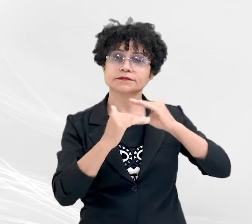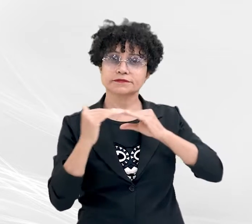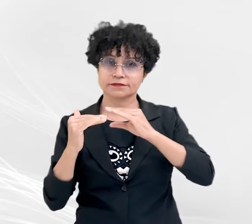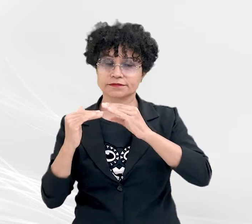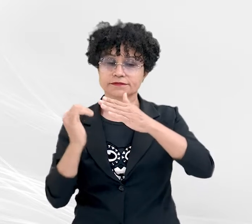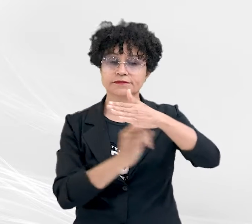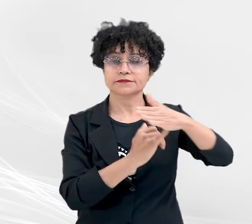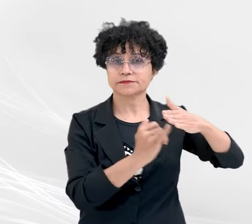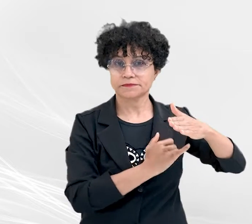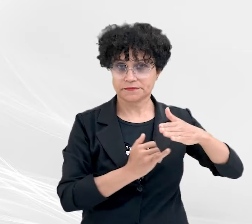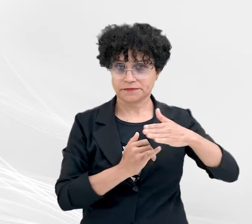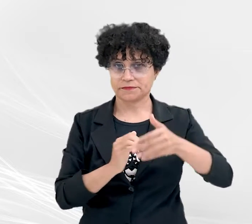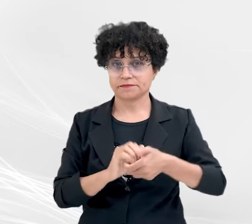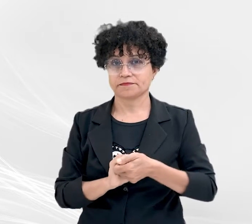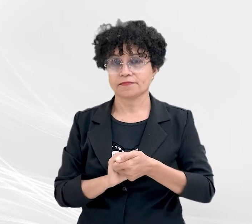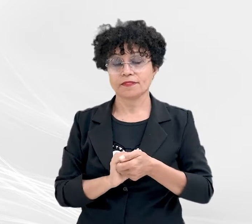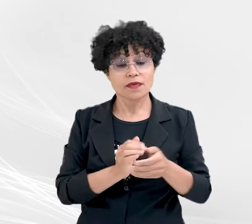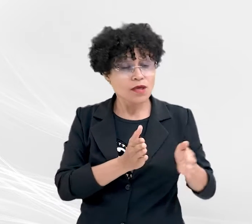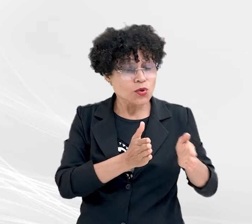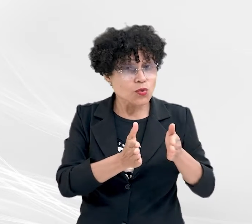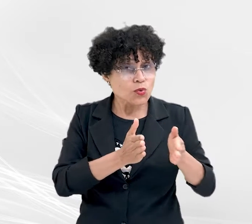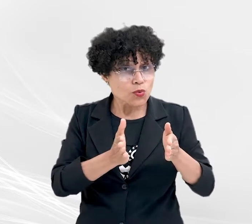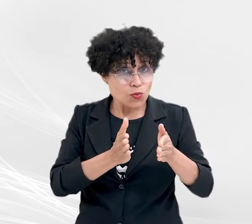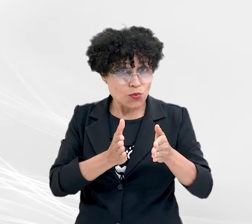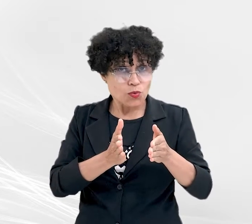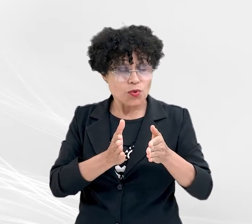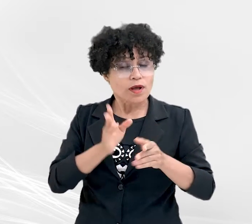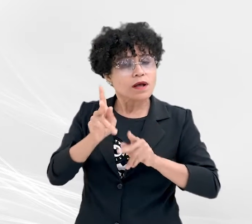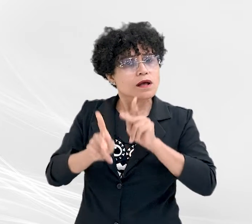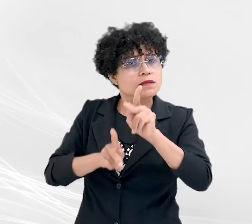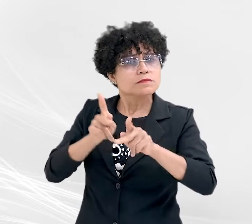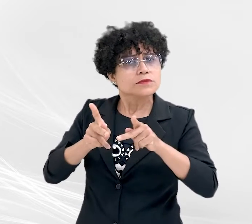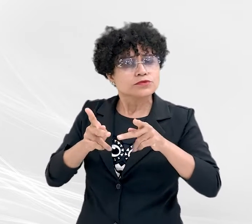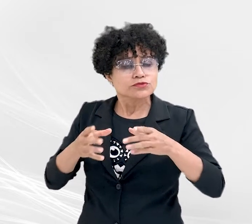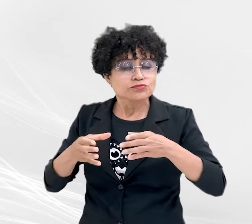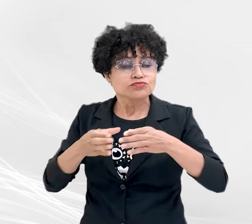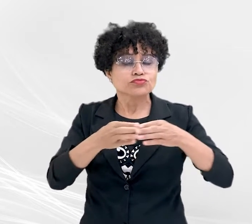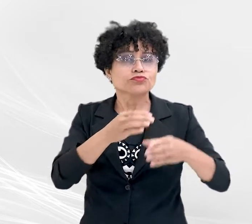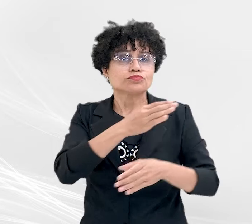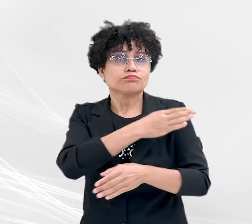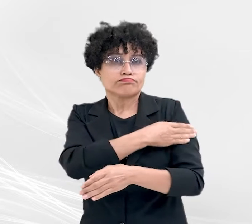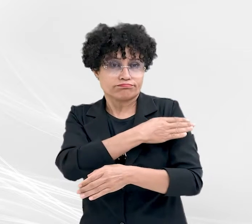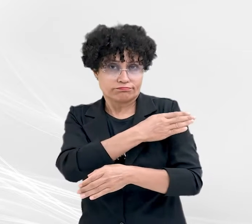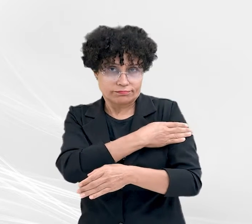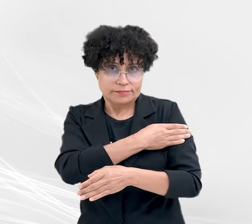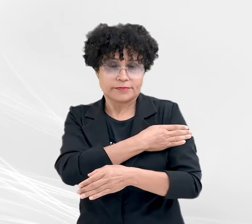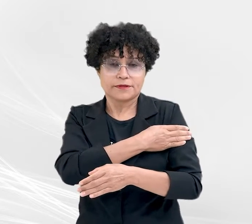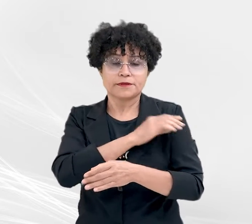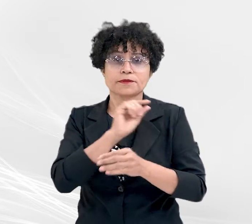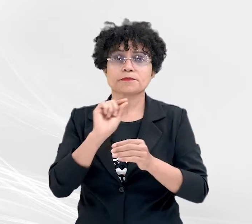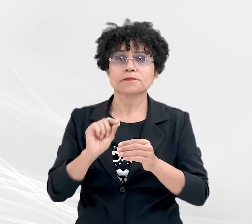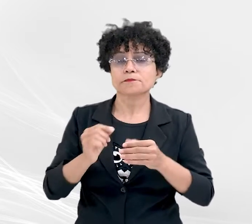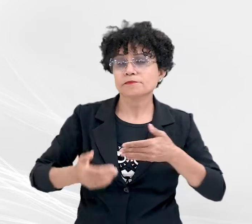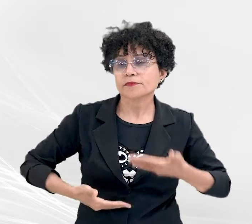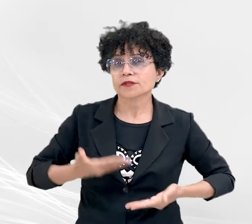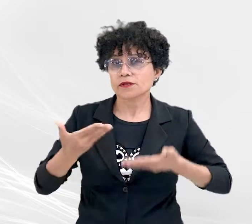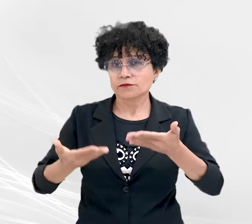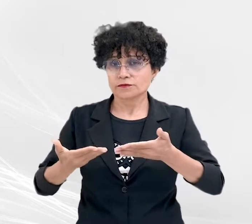institucional. Nesta etapa, o público-alvo é formado por membros, servidores, estagiários e